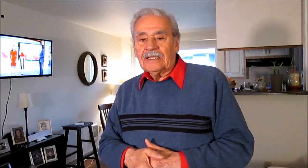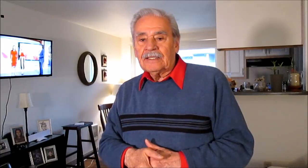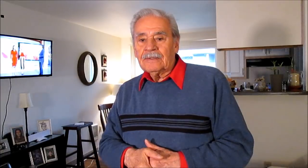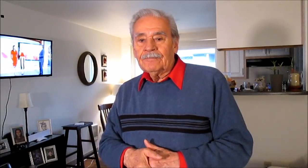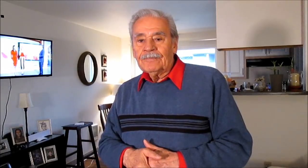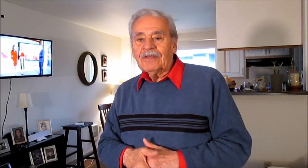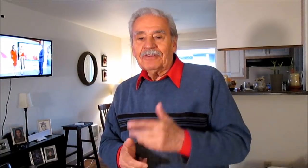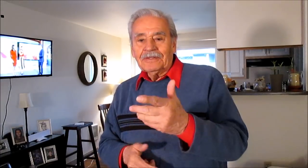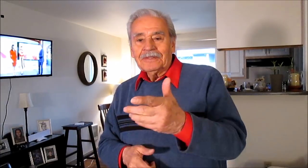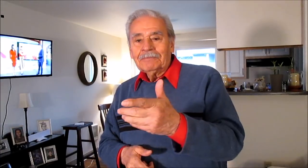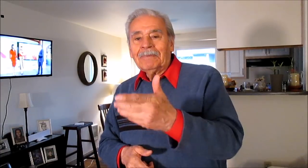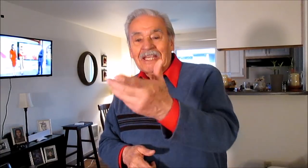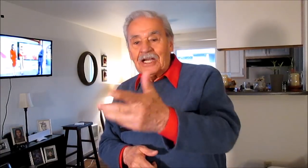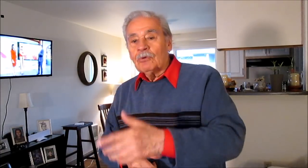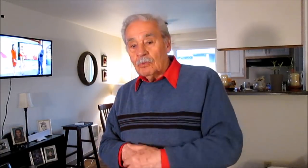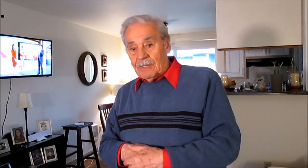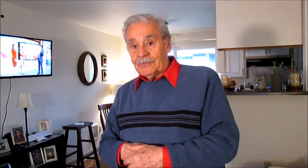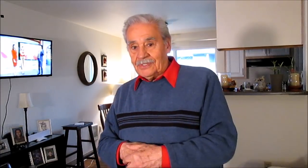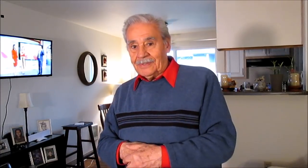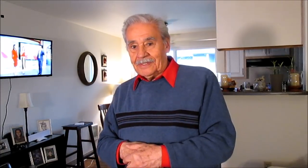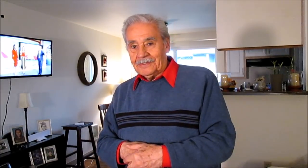en fin mañana nos volvemos a ver realidad